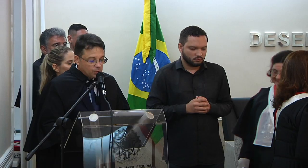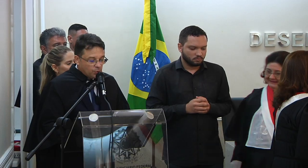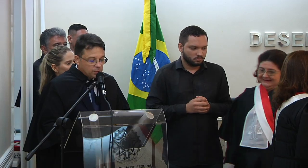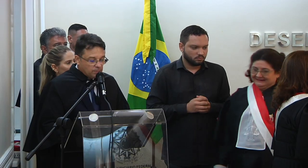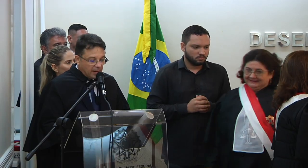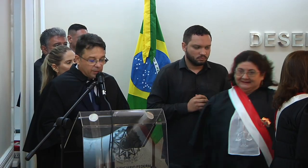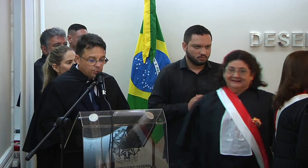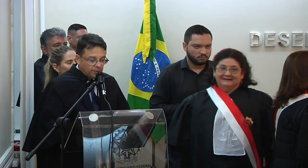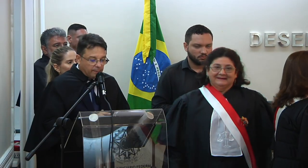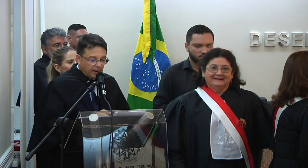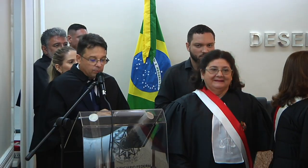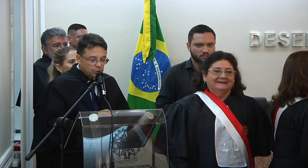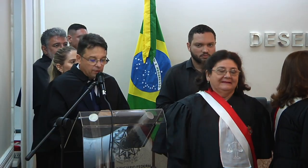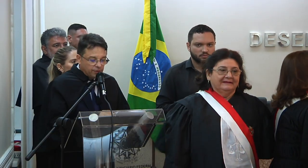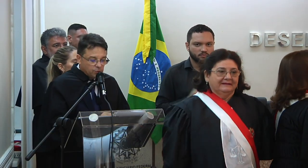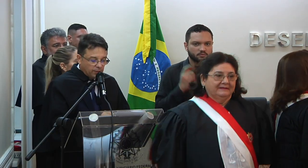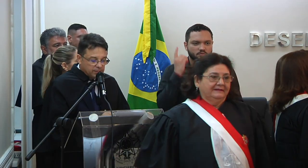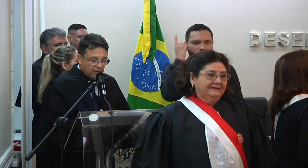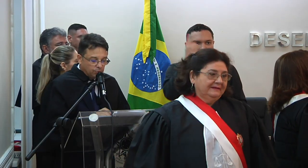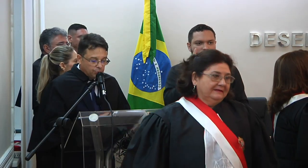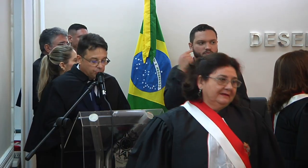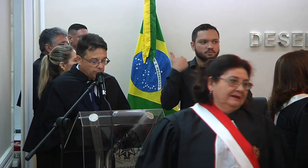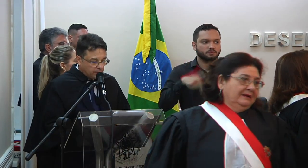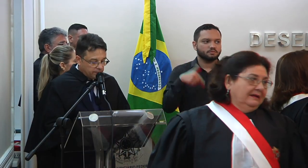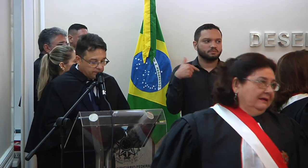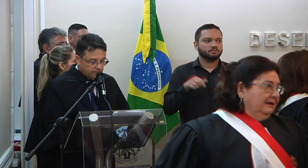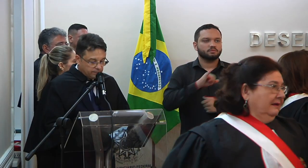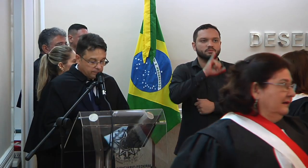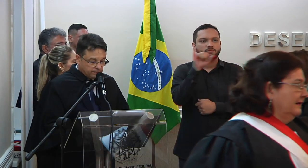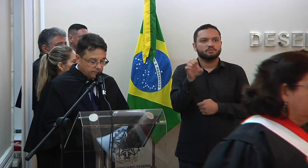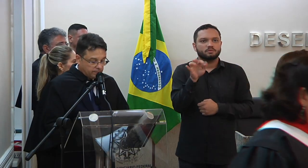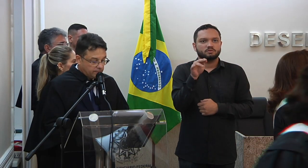Excelentíssimo senhor desembargador do trabalho, Jefferson Quezado Jr.